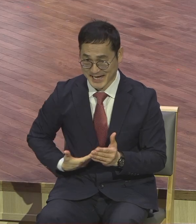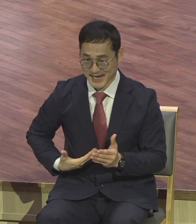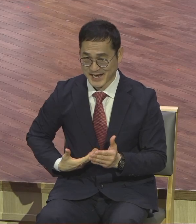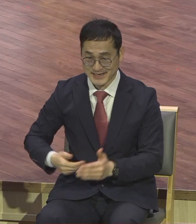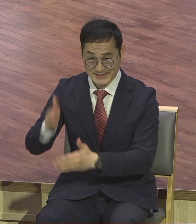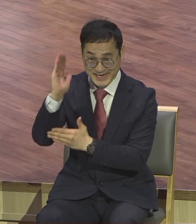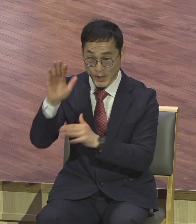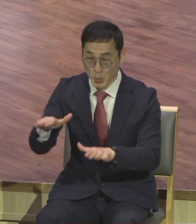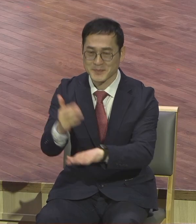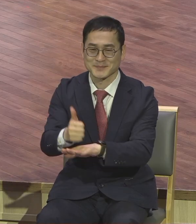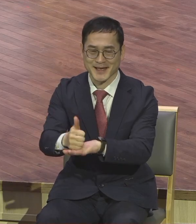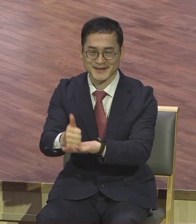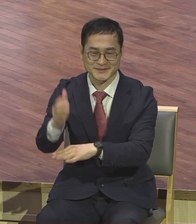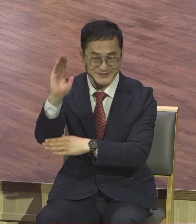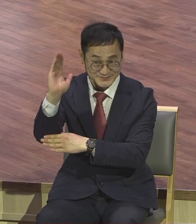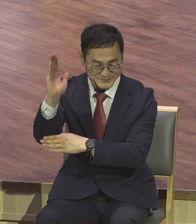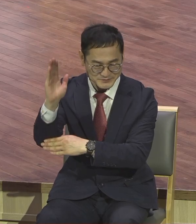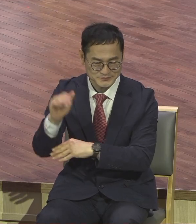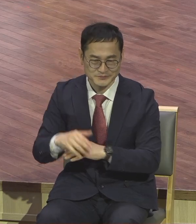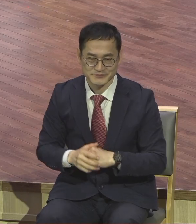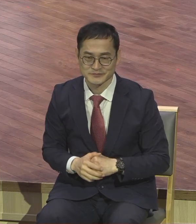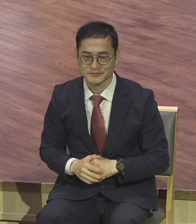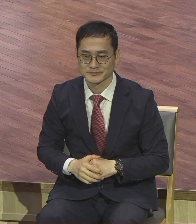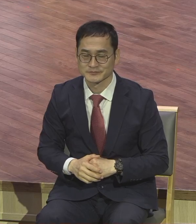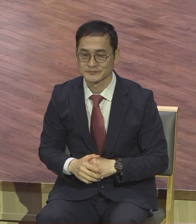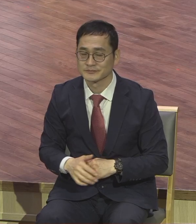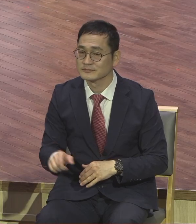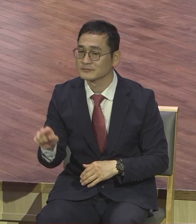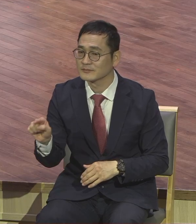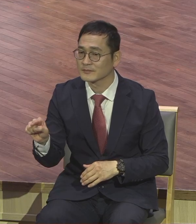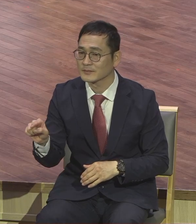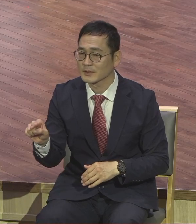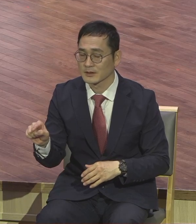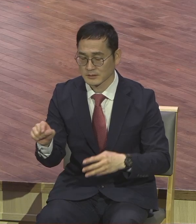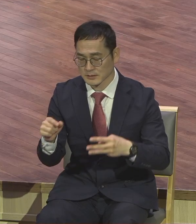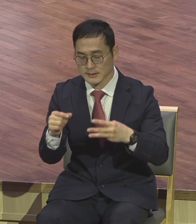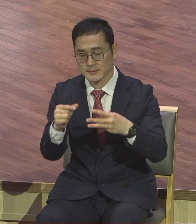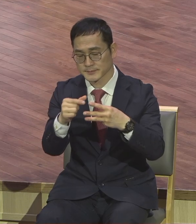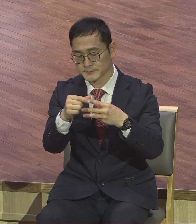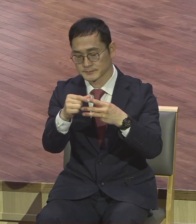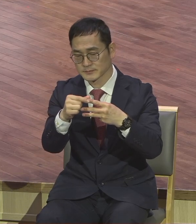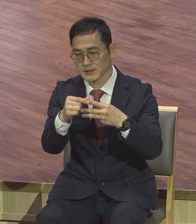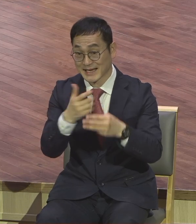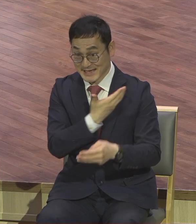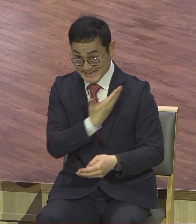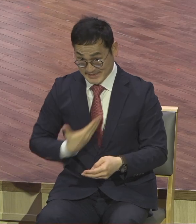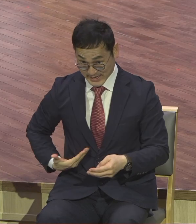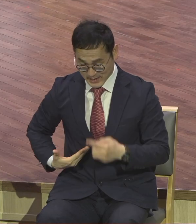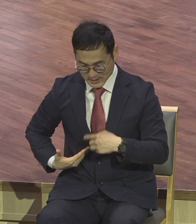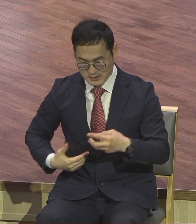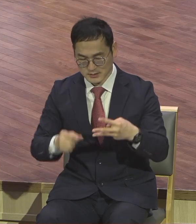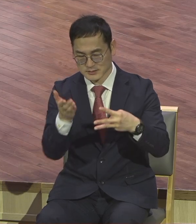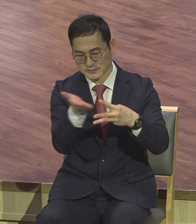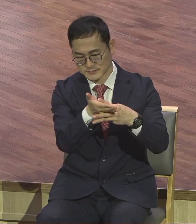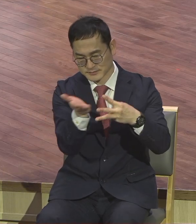제자는 말씀드렸습니다. 크게 세 그룹으로 나눈다. 베드로